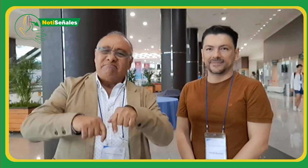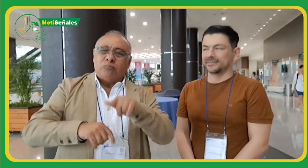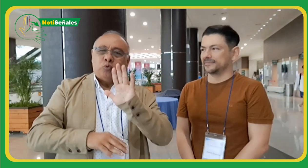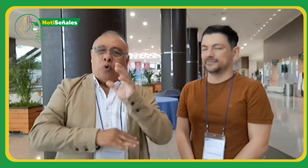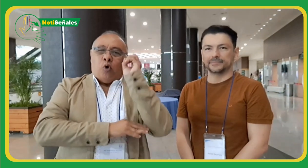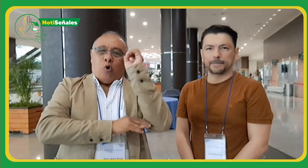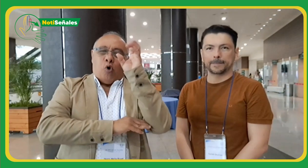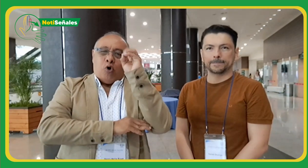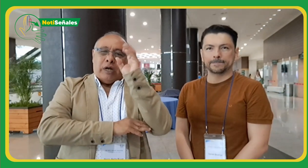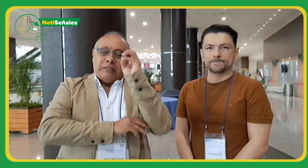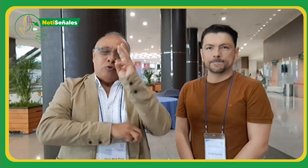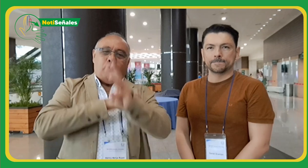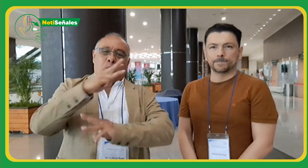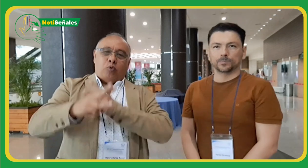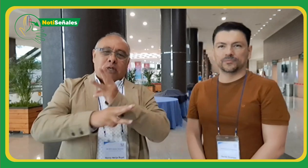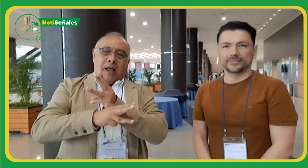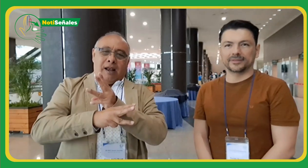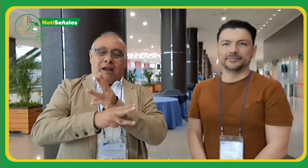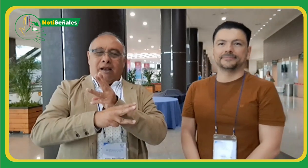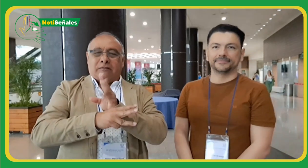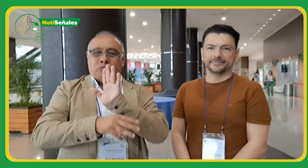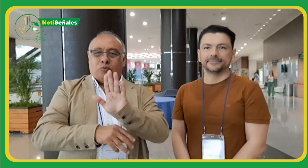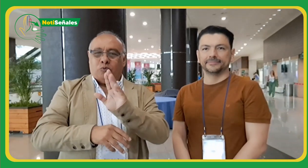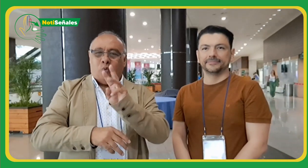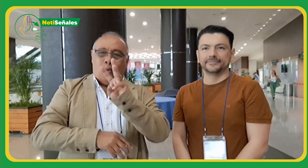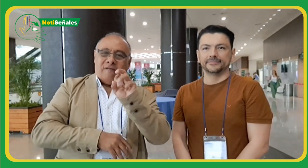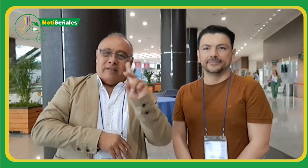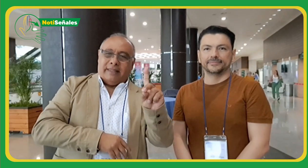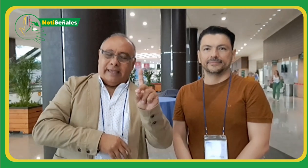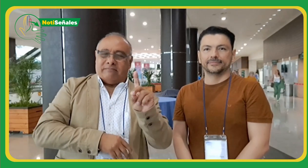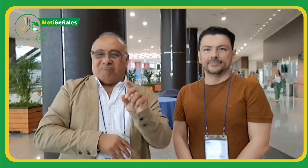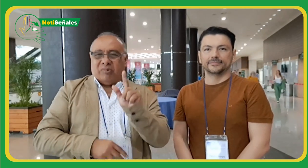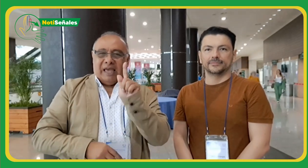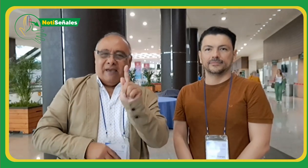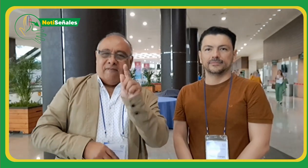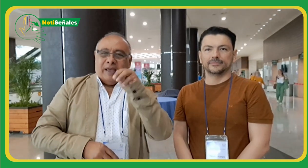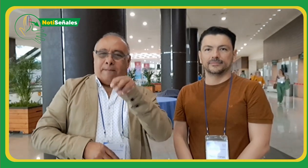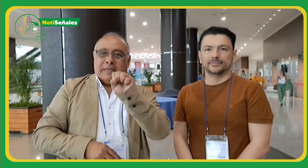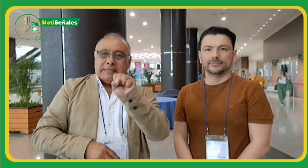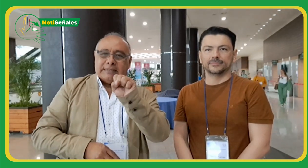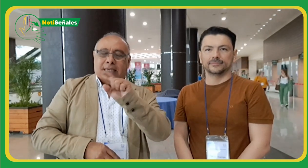en el Congreso Mundial de la WFD, o sus siglas en español FMS.